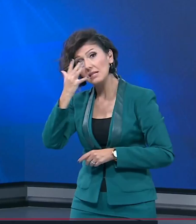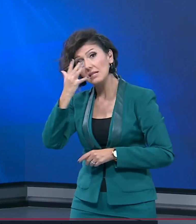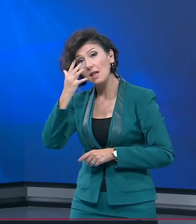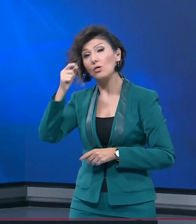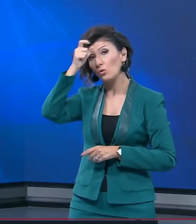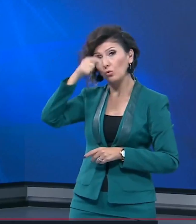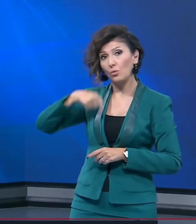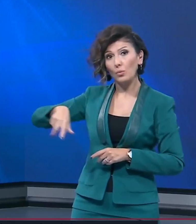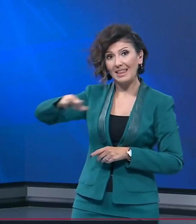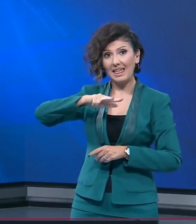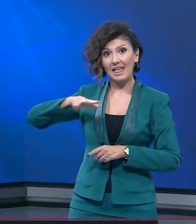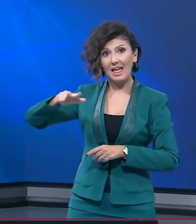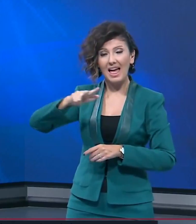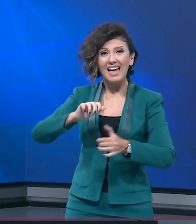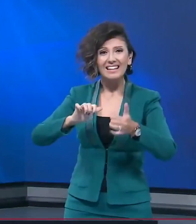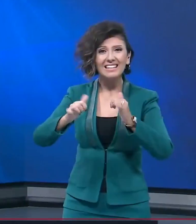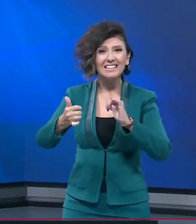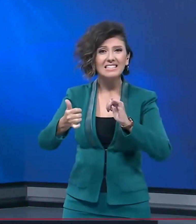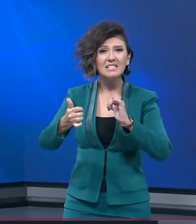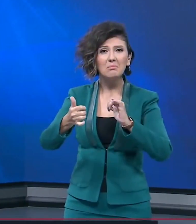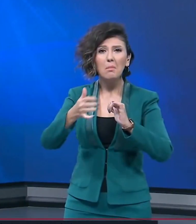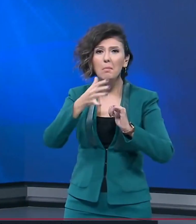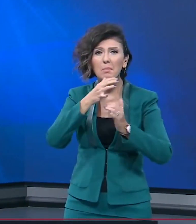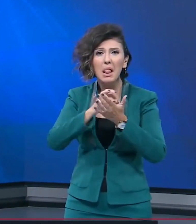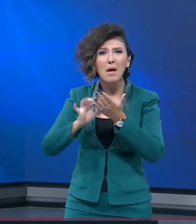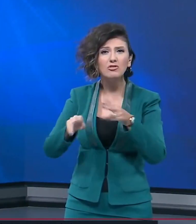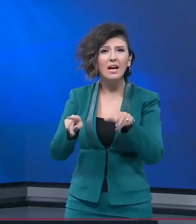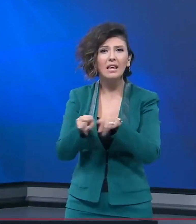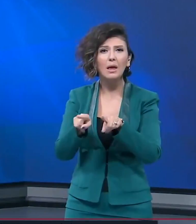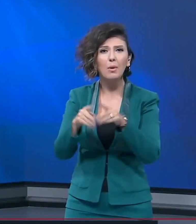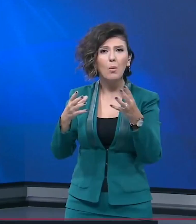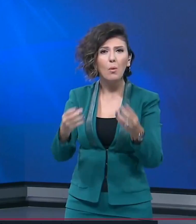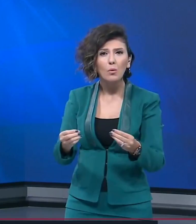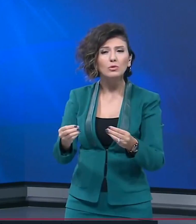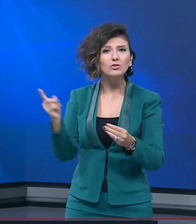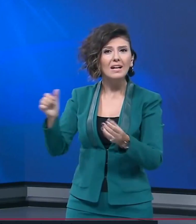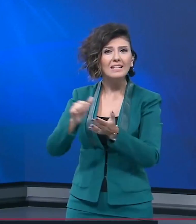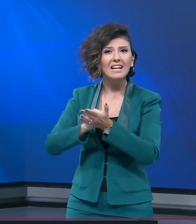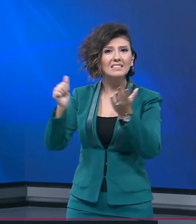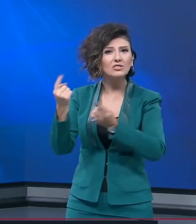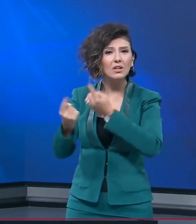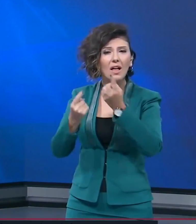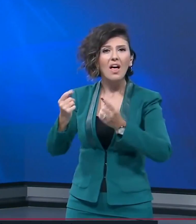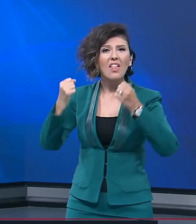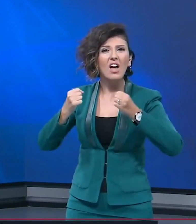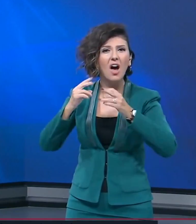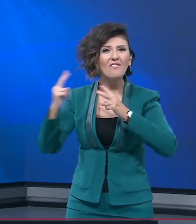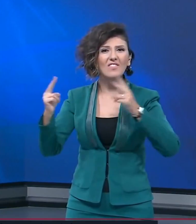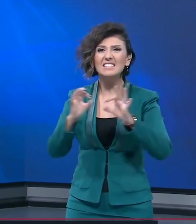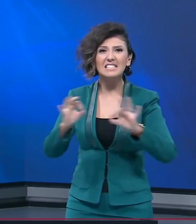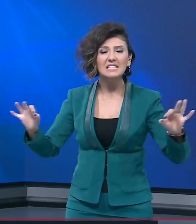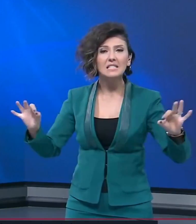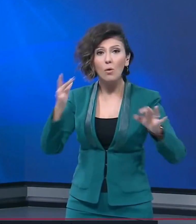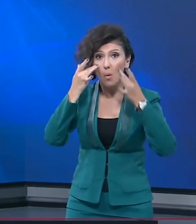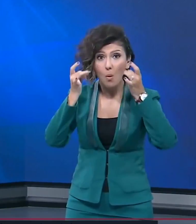Krize ve bilmeceye dönüşen Cemal Kaşıkçı vakasının tarafsız ve objektif şekilde huzağa ermesi